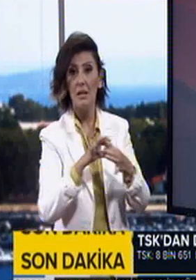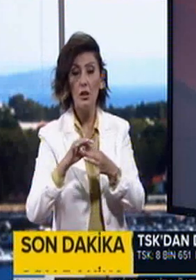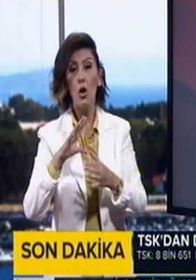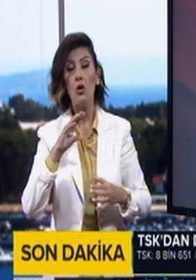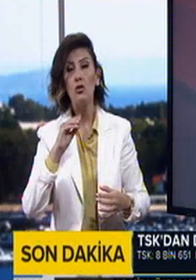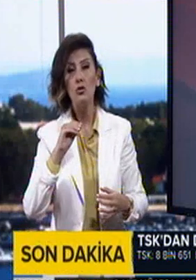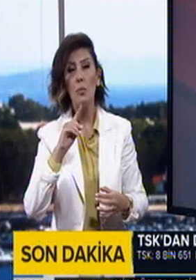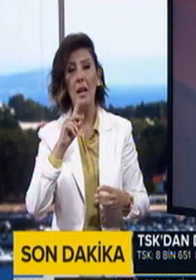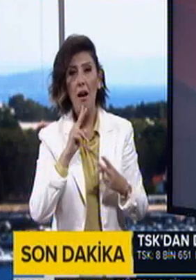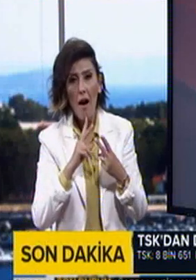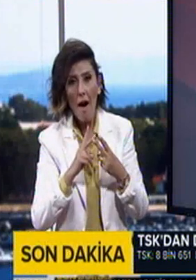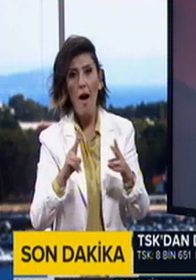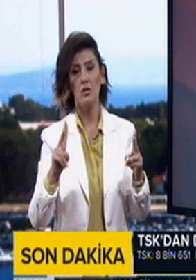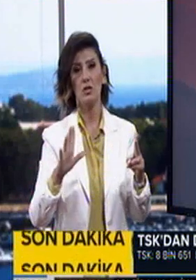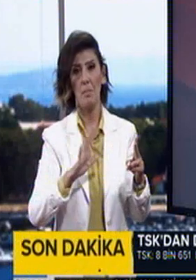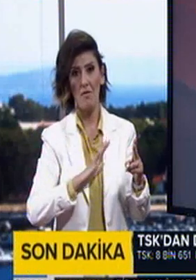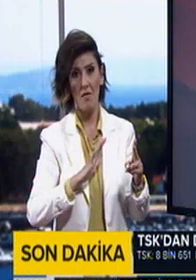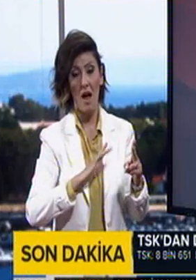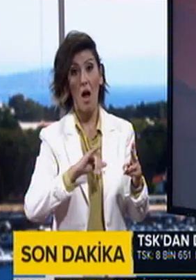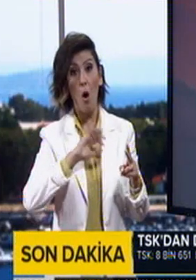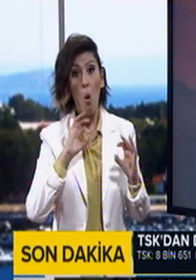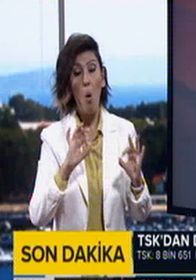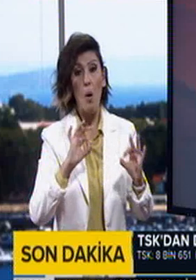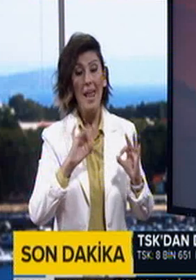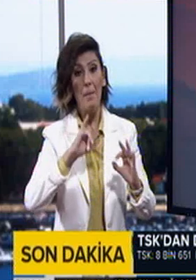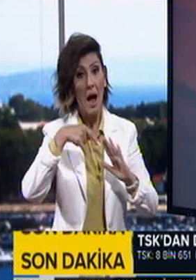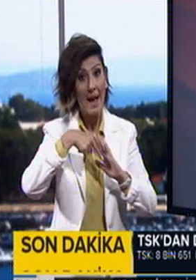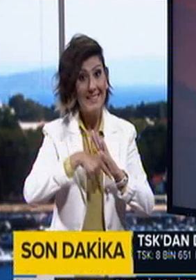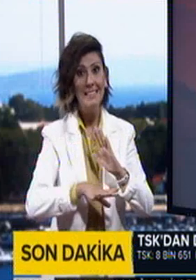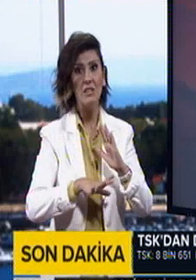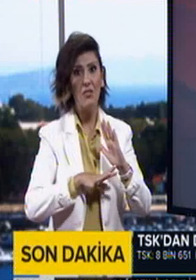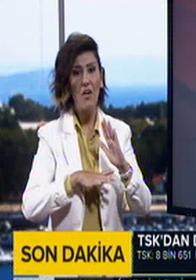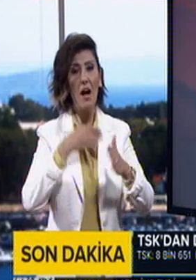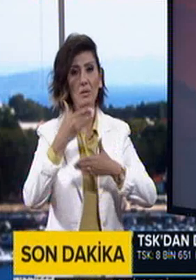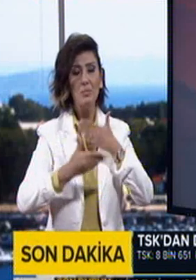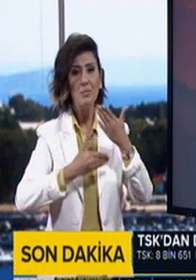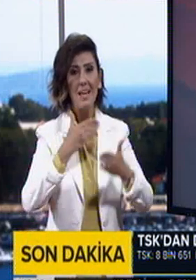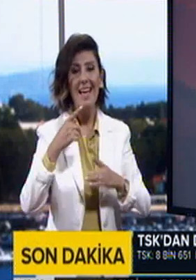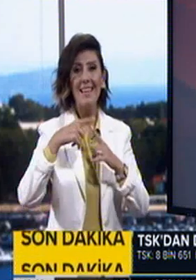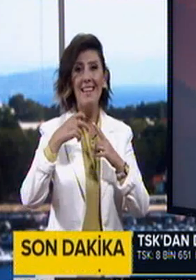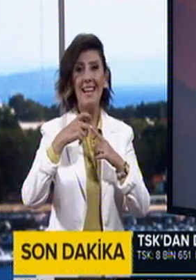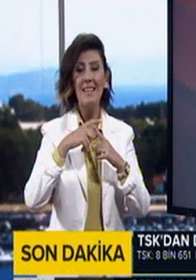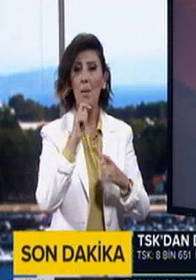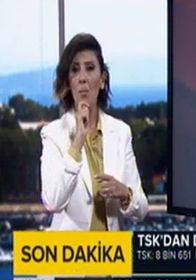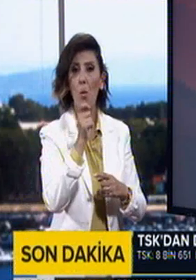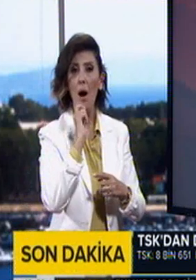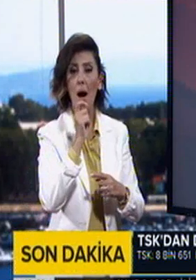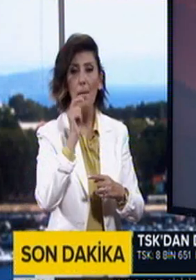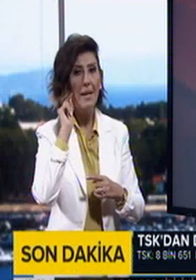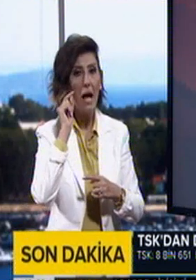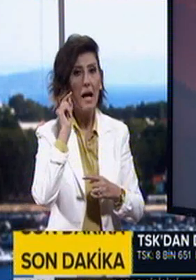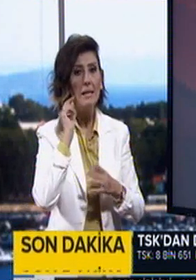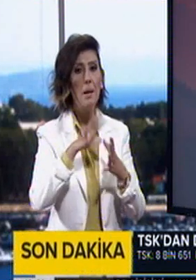ilgili olarak bir açıklaması var. Önemli ayrıntılar yer alıyor bu açıklamada. TRT muhabiri Mustafa